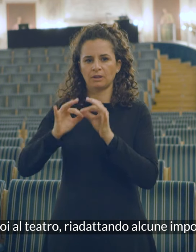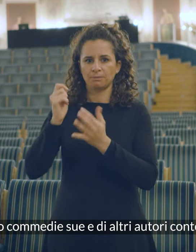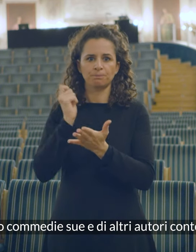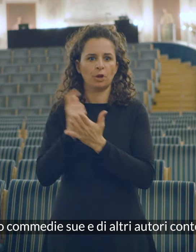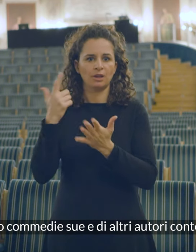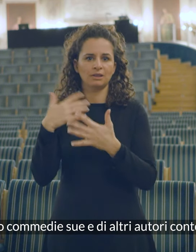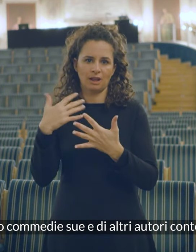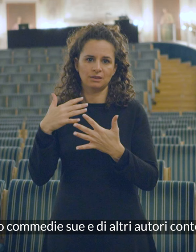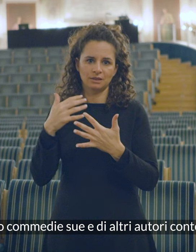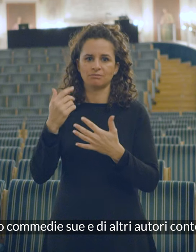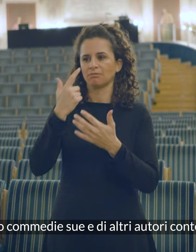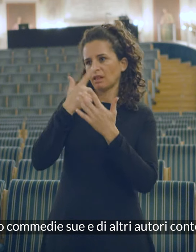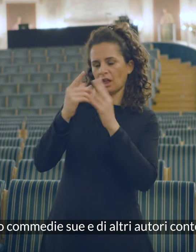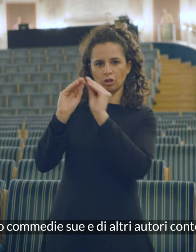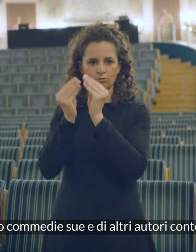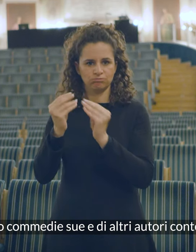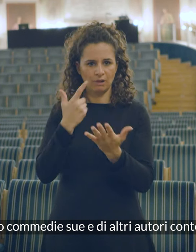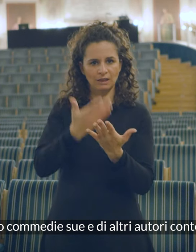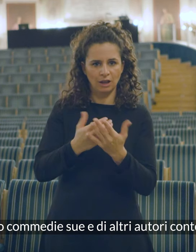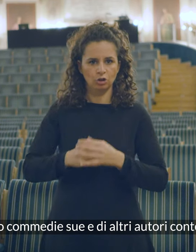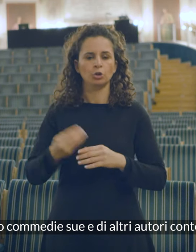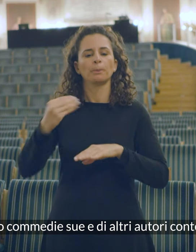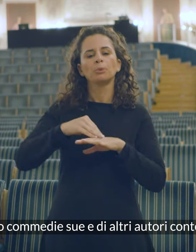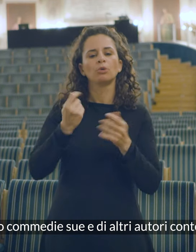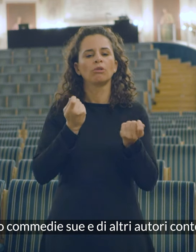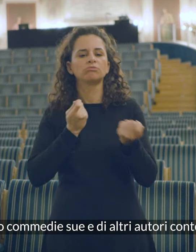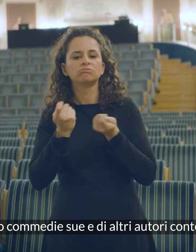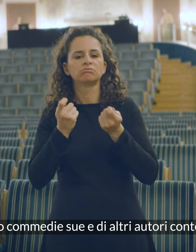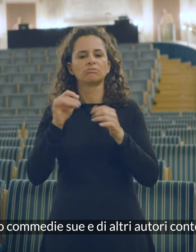dirigendo commedie sue e di altri autori contemporanei.